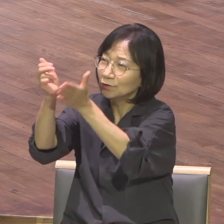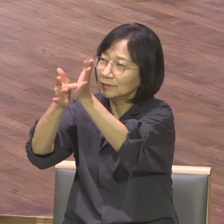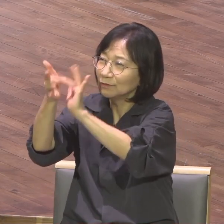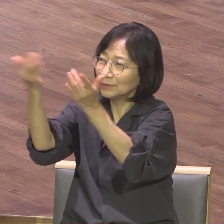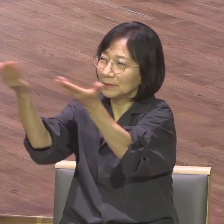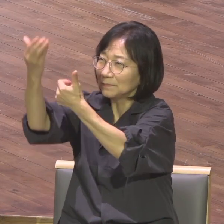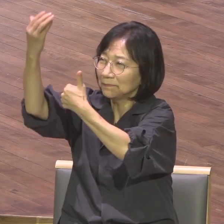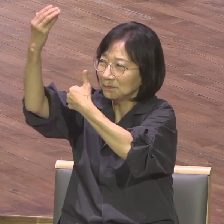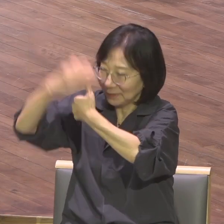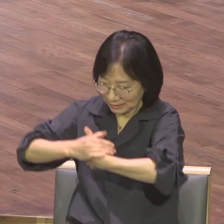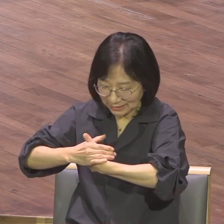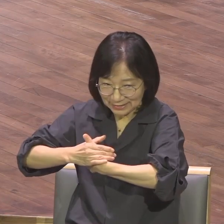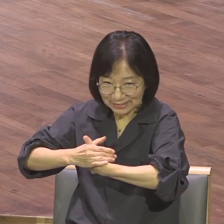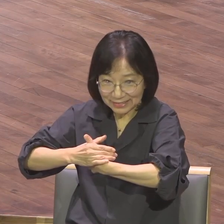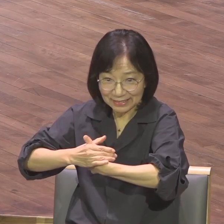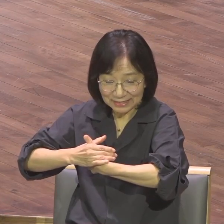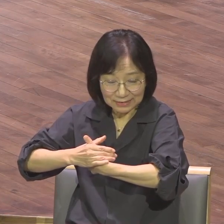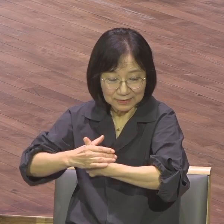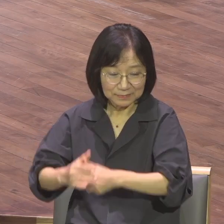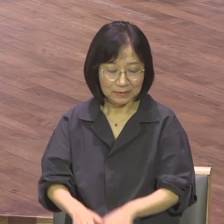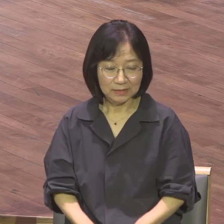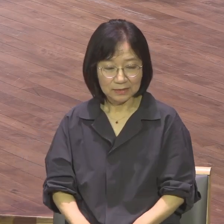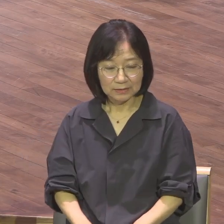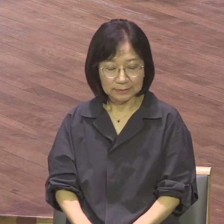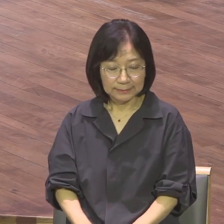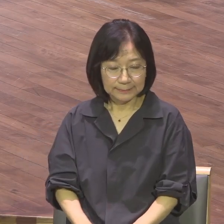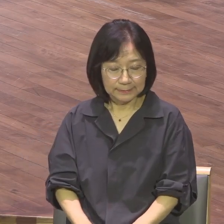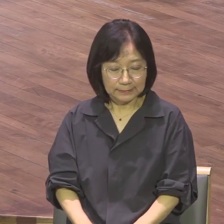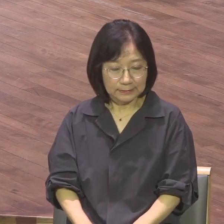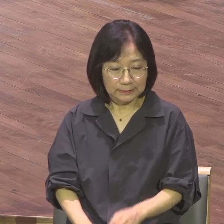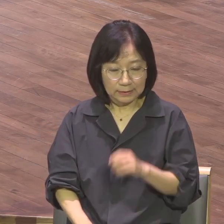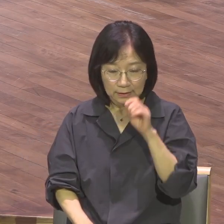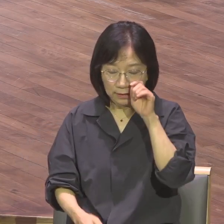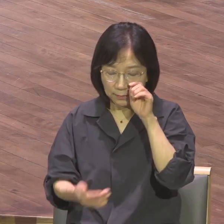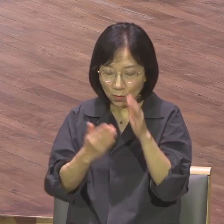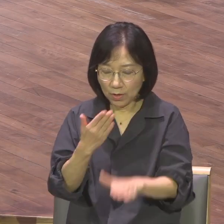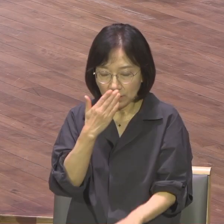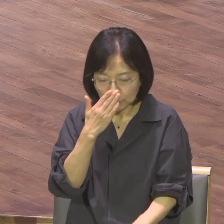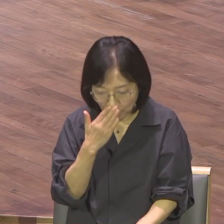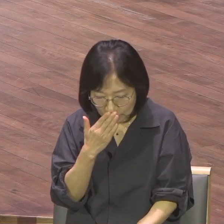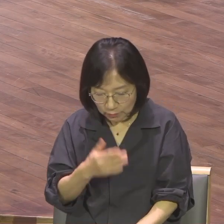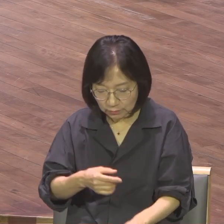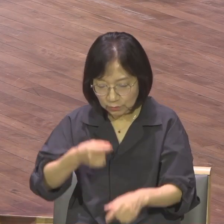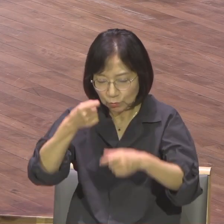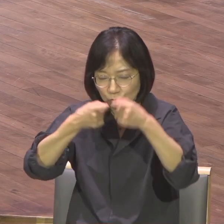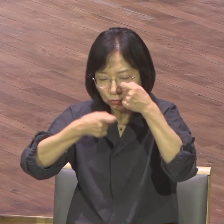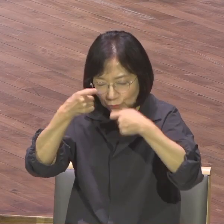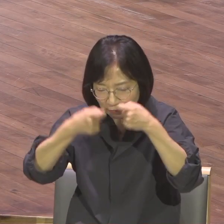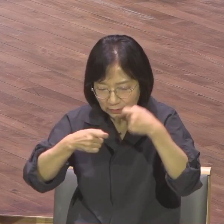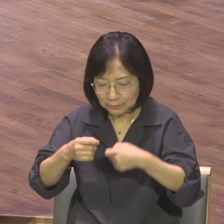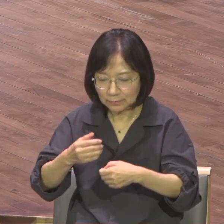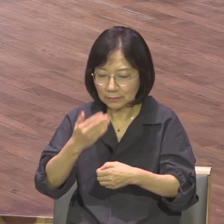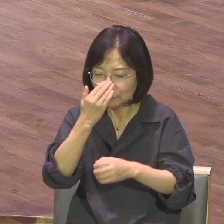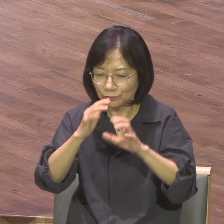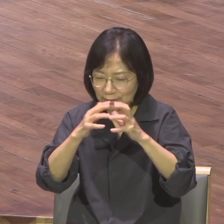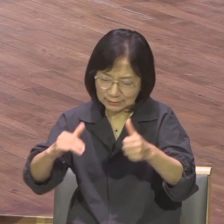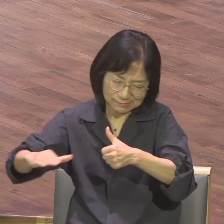4등전 20장 19절에 보게 되면 모든 겸손과 눈물이며 유대인의 강계로 말미암아 당한 시험을 참고 주를 섬긴 것과